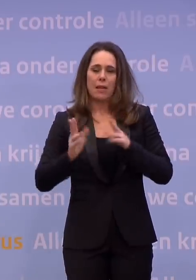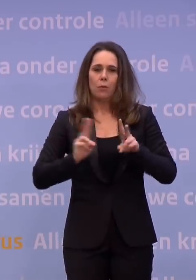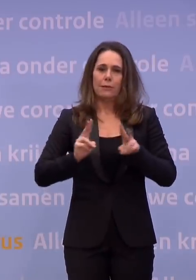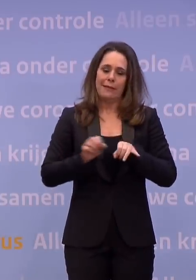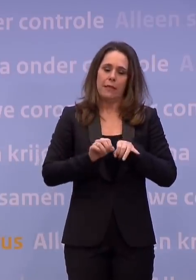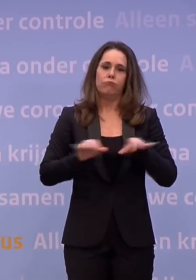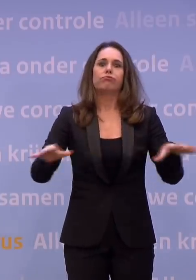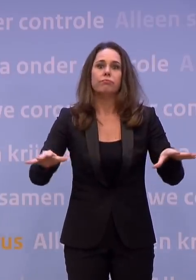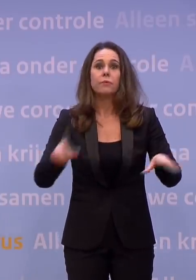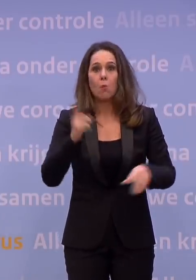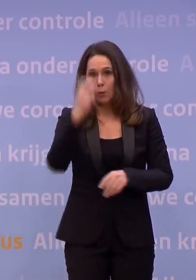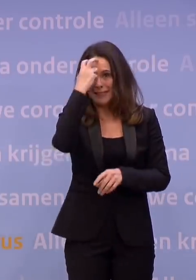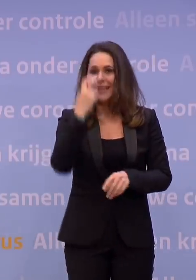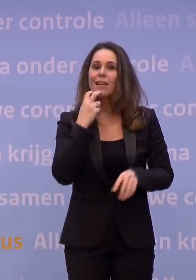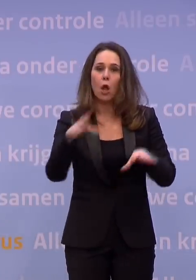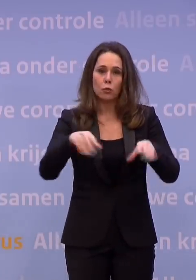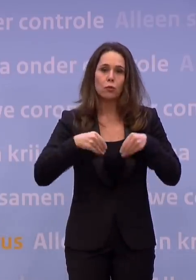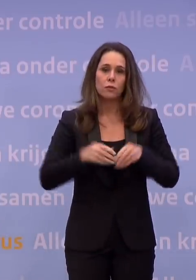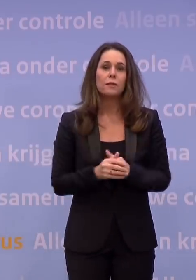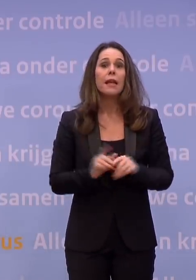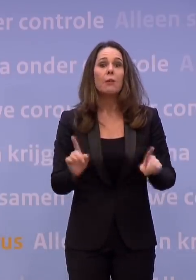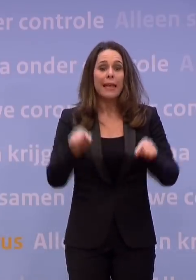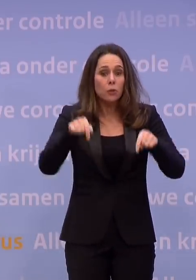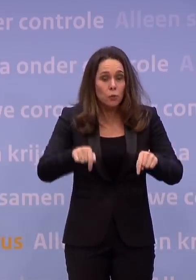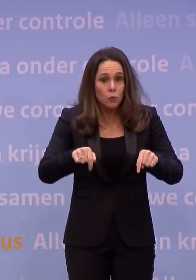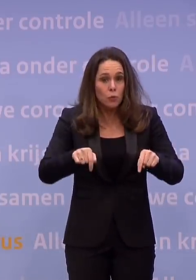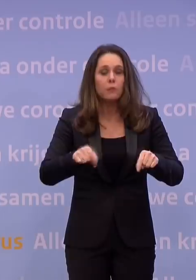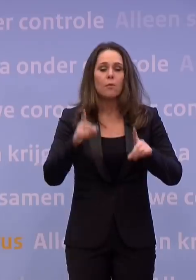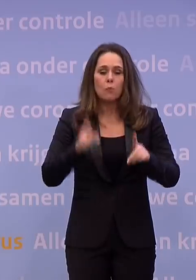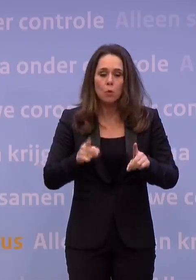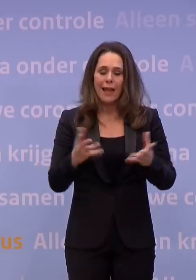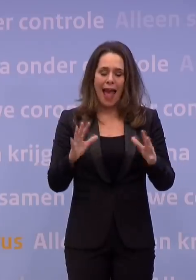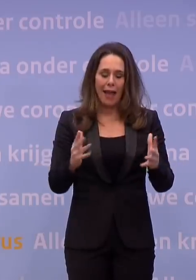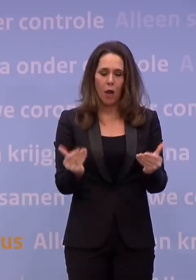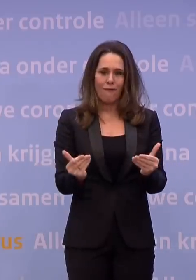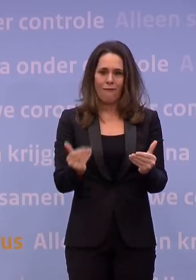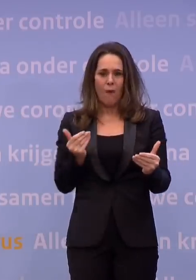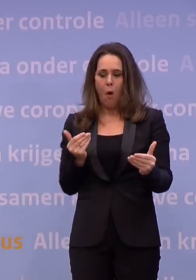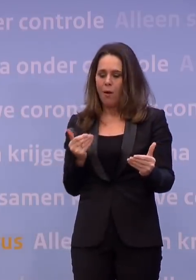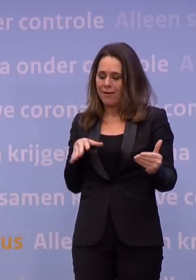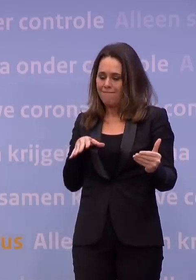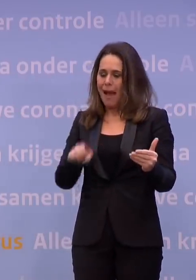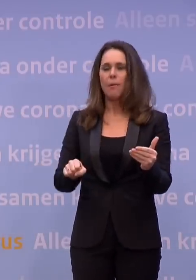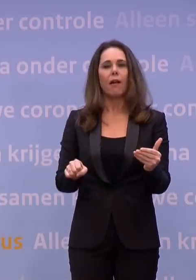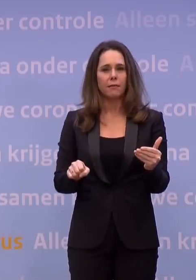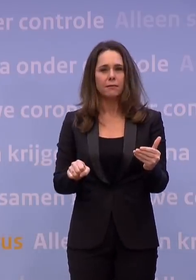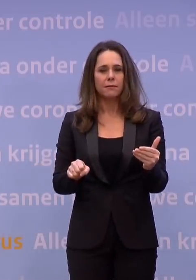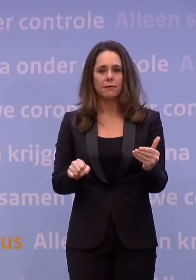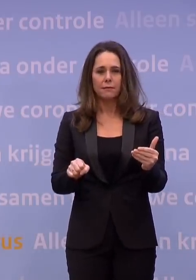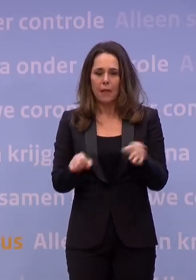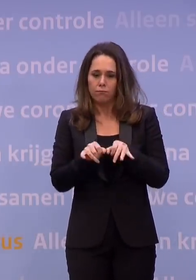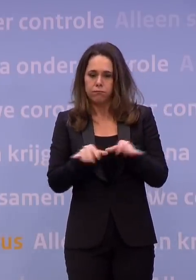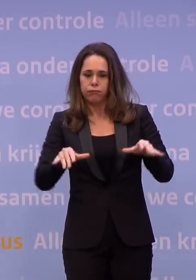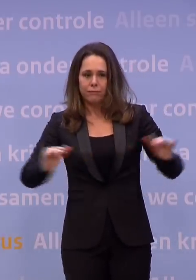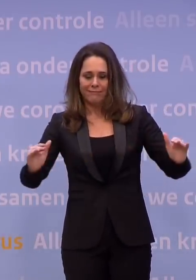we moeten dus nu het uiterste doen om die derde golf zoveel mogelijk voor te blijven en zo klein mogelijk te houden en